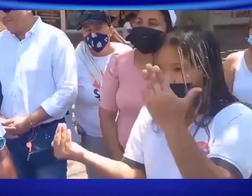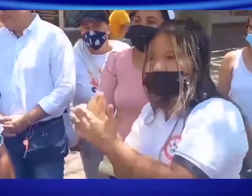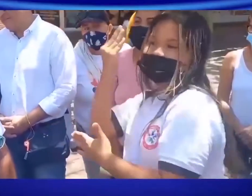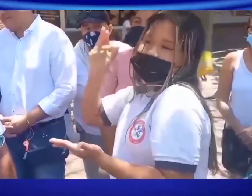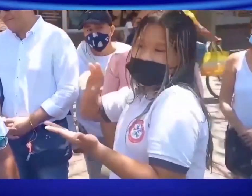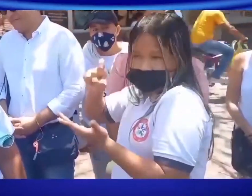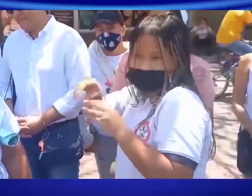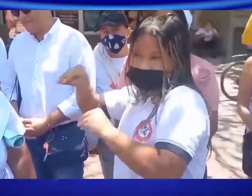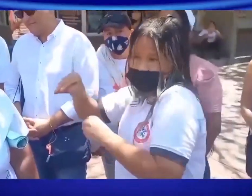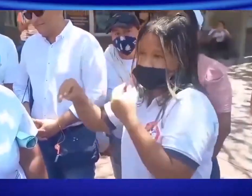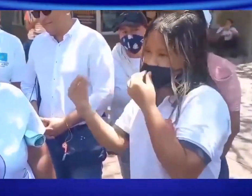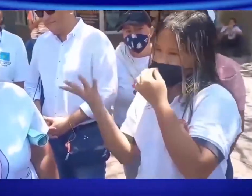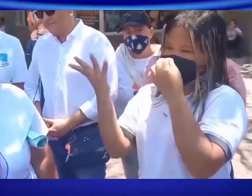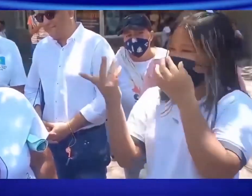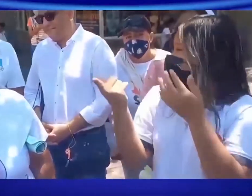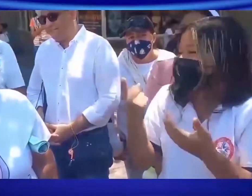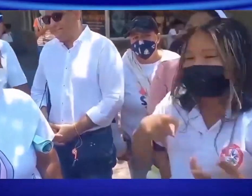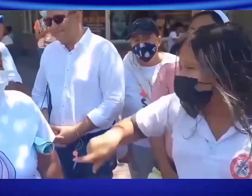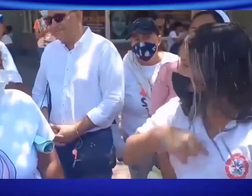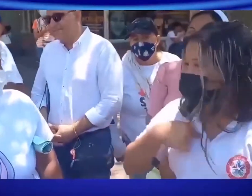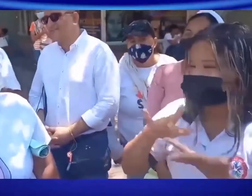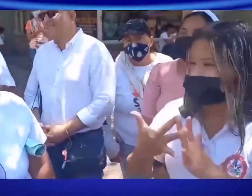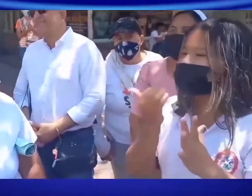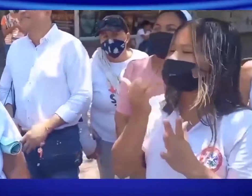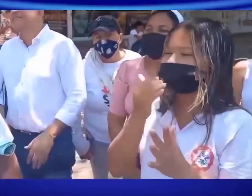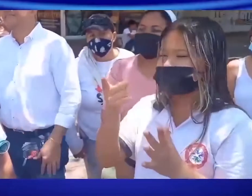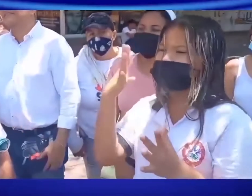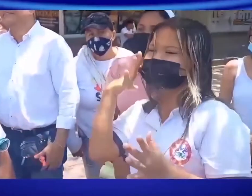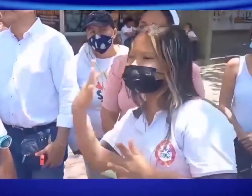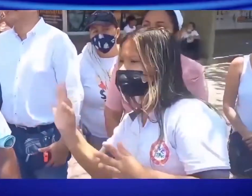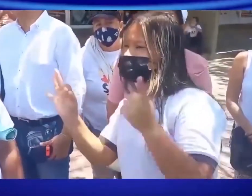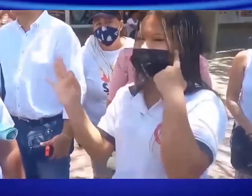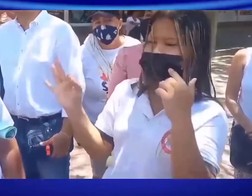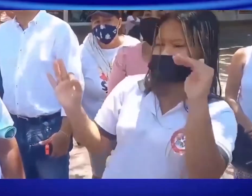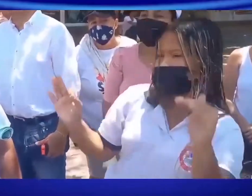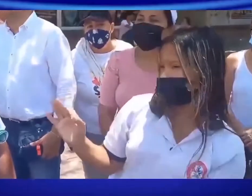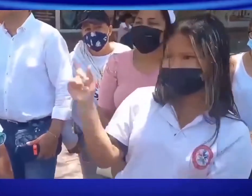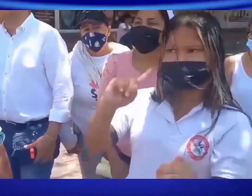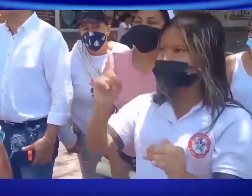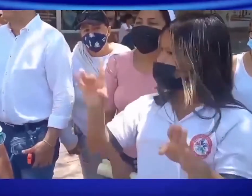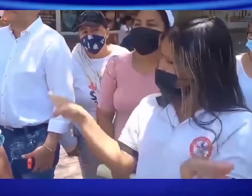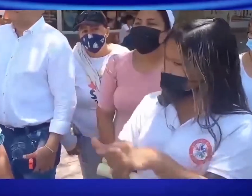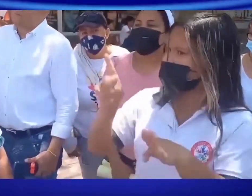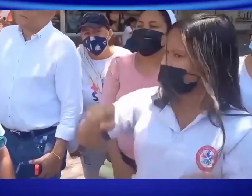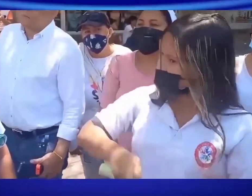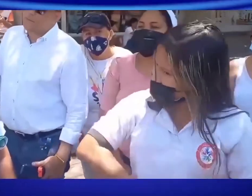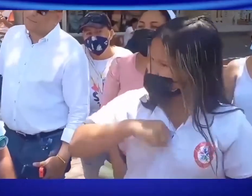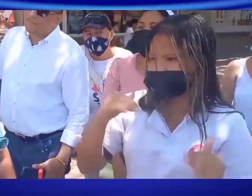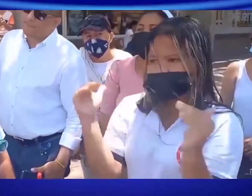afectando año tras año el futuro nuestro, de nuestro proyecto de vida en el futuro. Y lo más importante es el derecho a la igualdad, a la equidad con